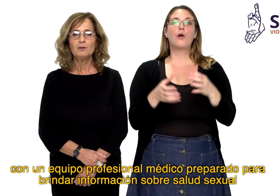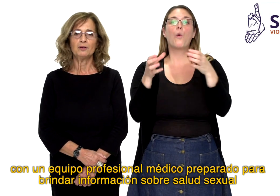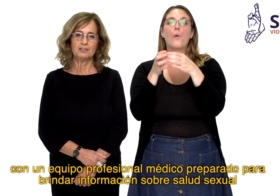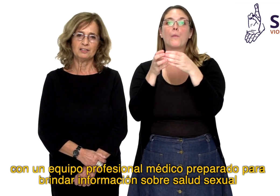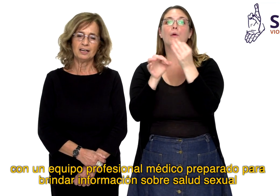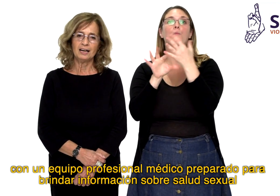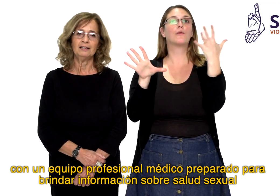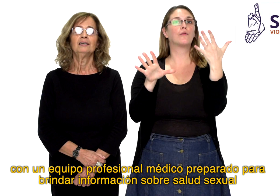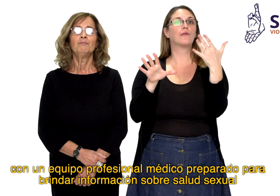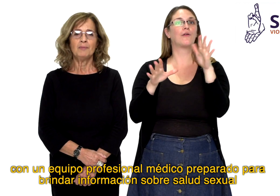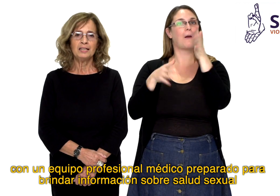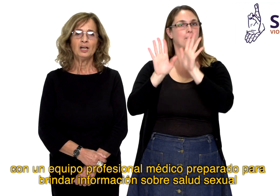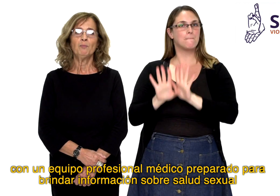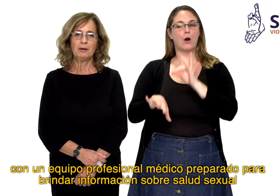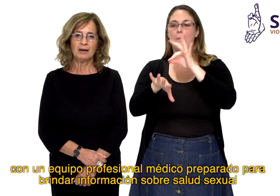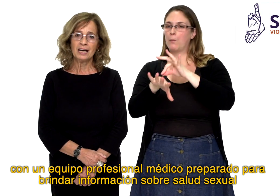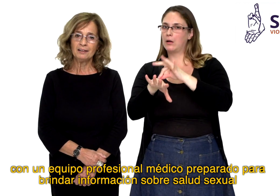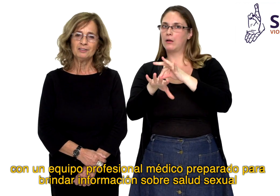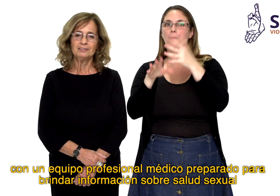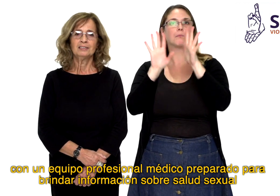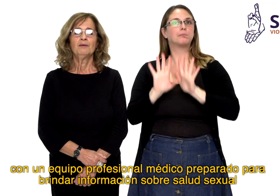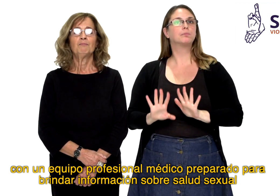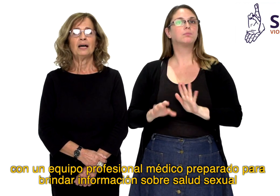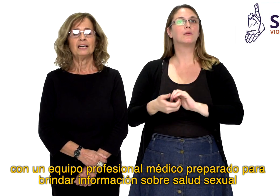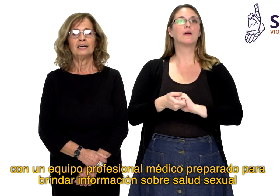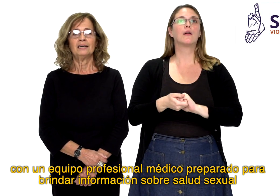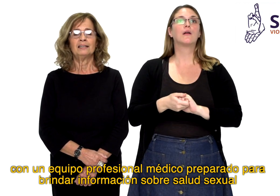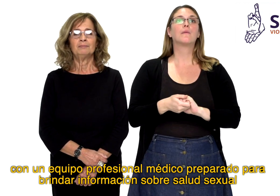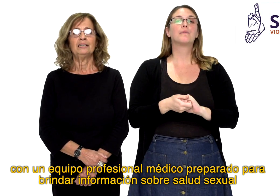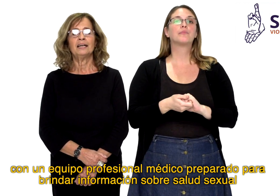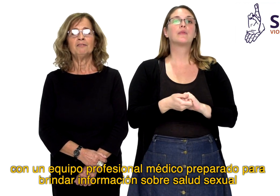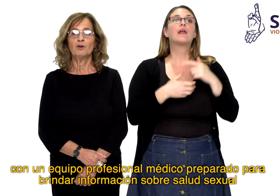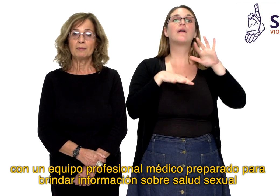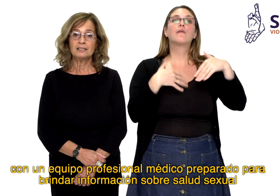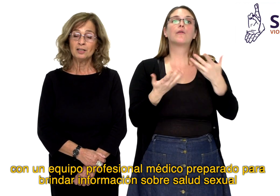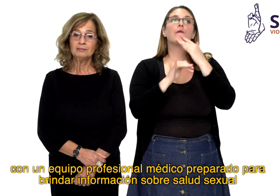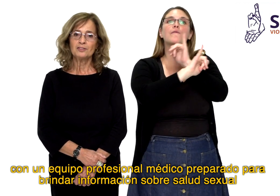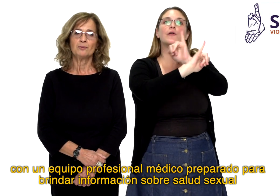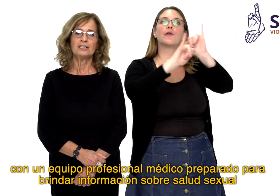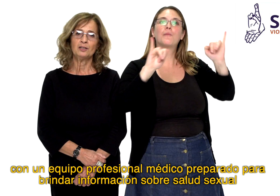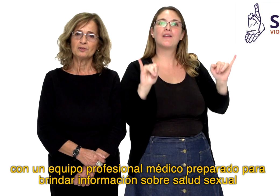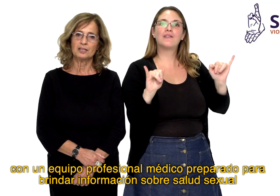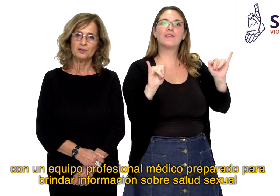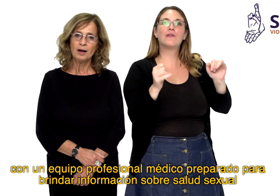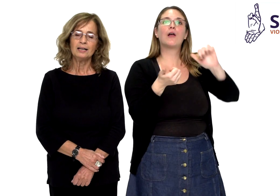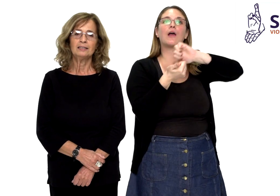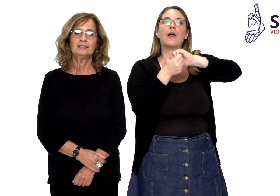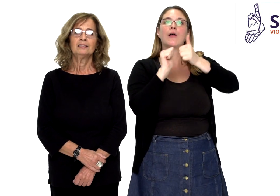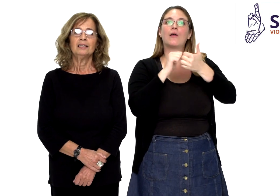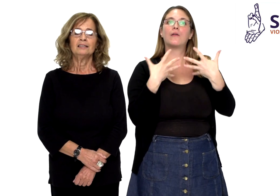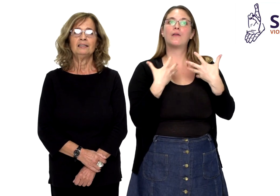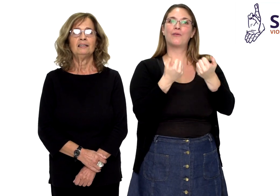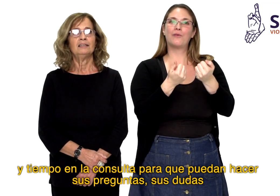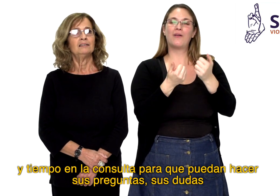equipo profesional médico preparado para brindar información sobre salud sexual